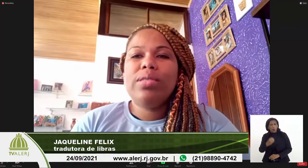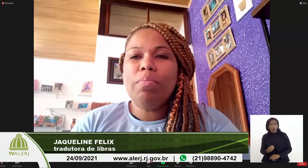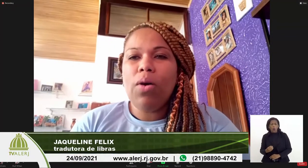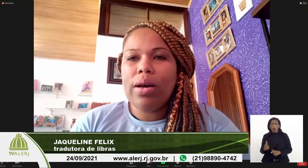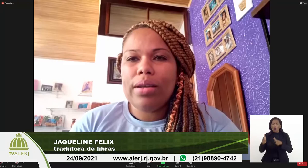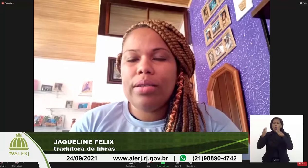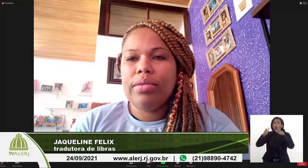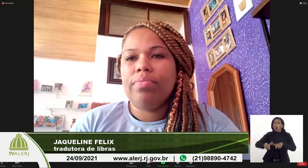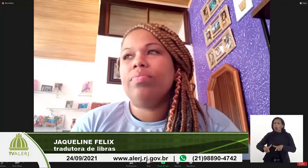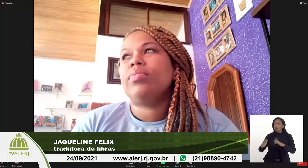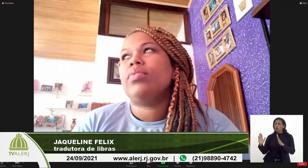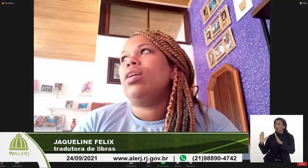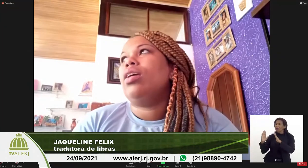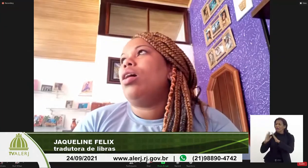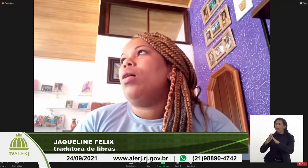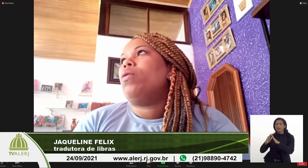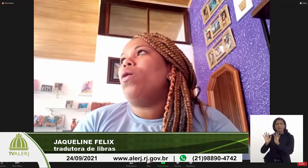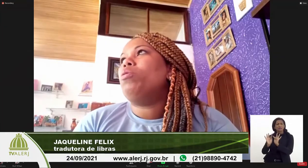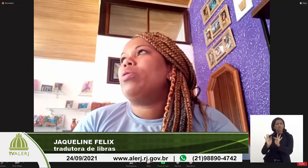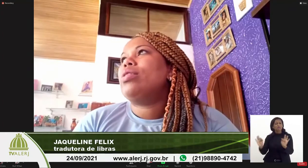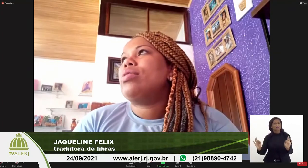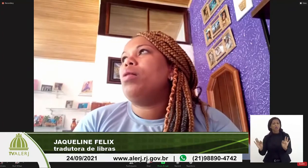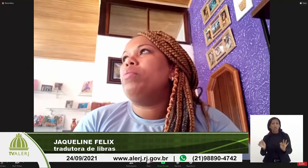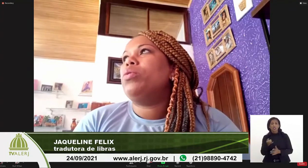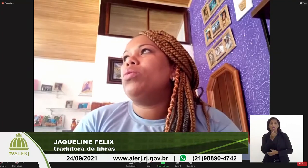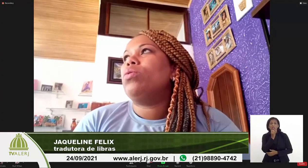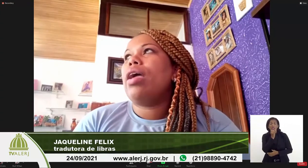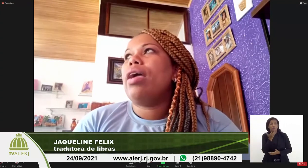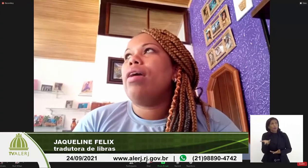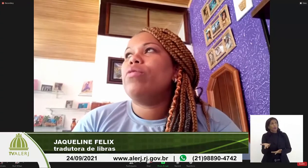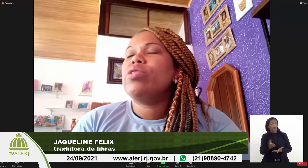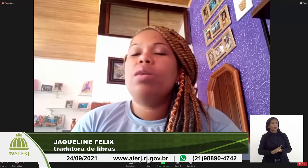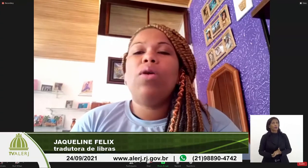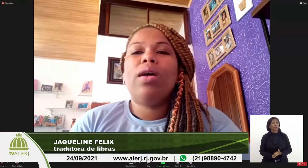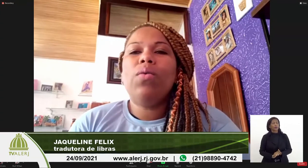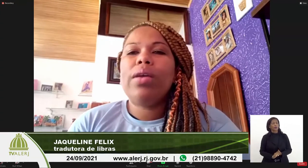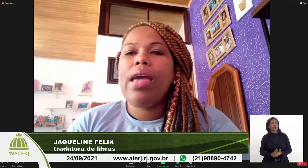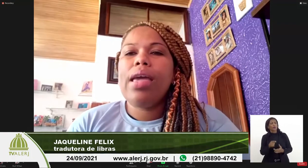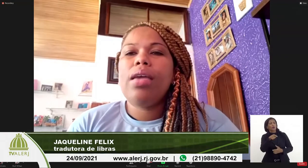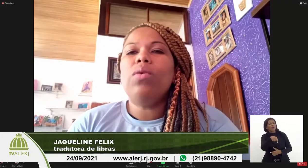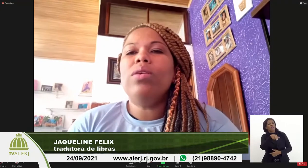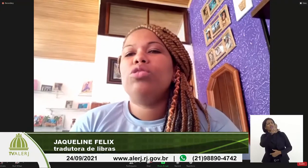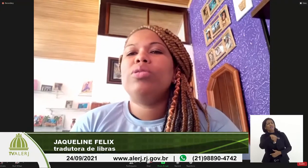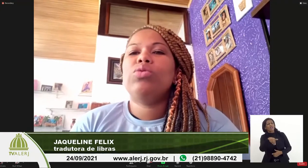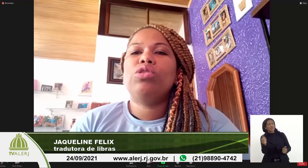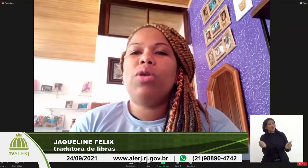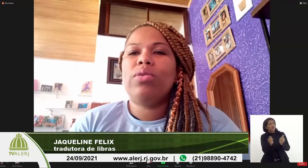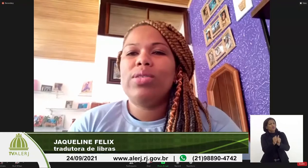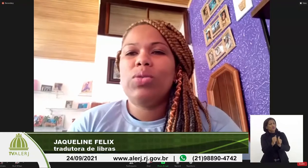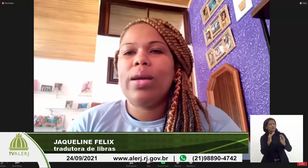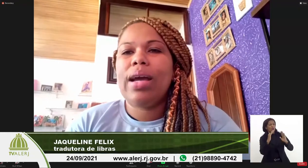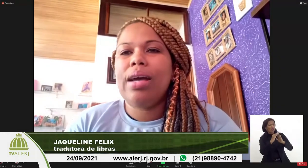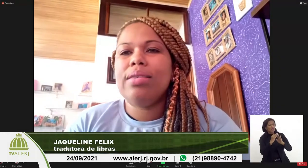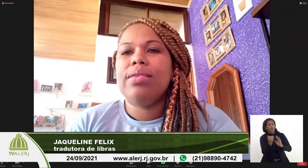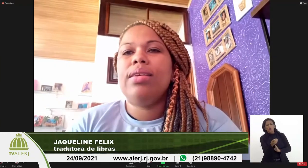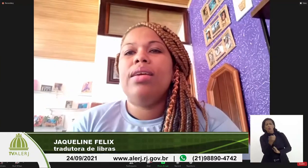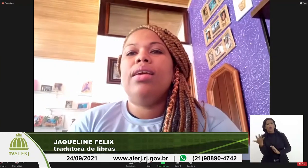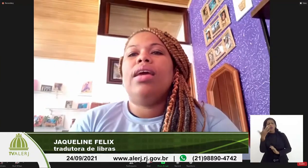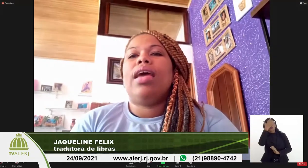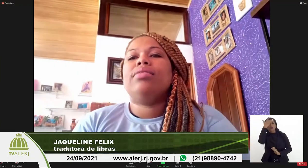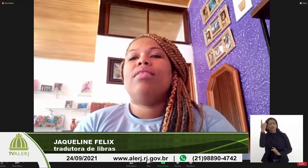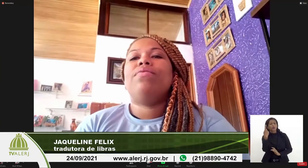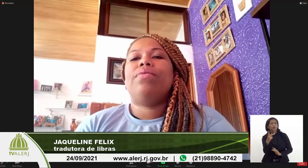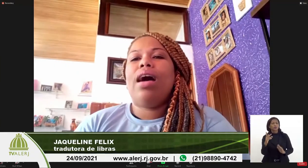aonde você mora, como, por exemplo, você mora com quem, quantas pessoas moram na sua casa.